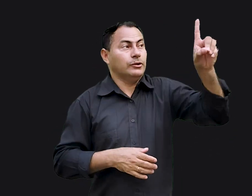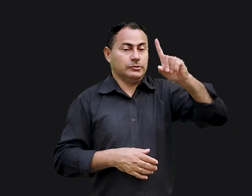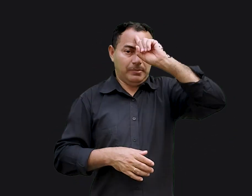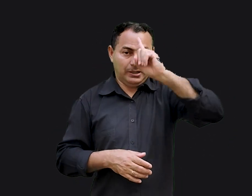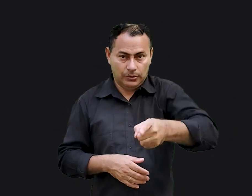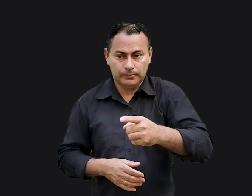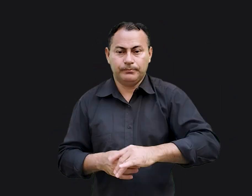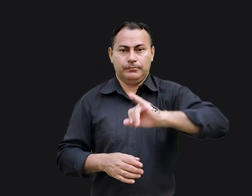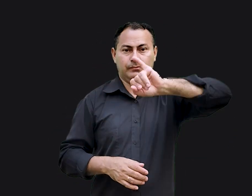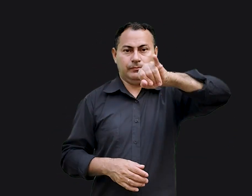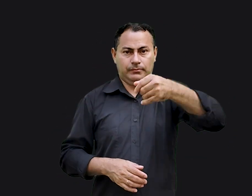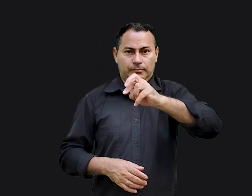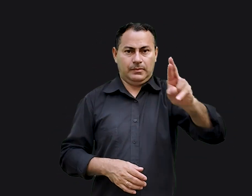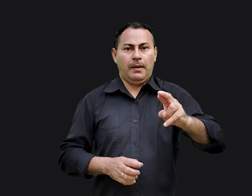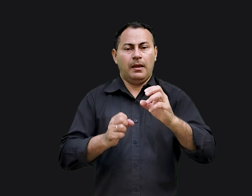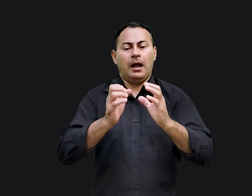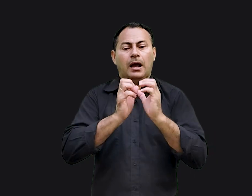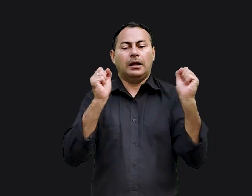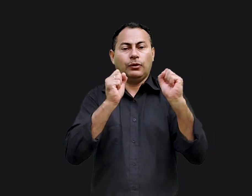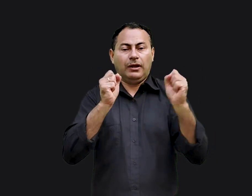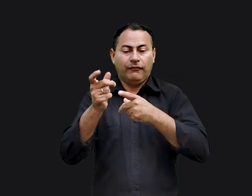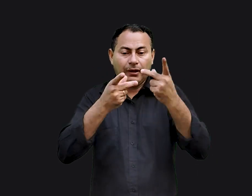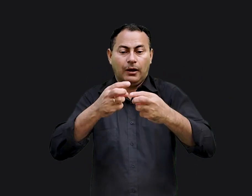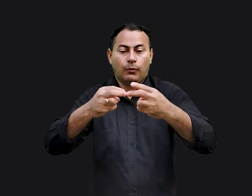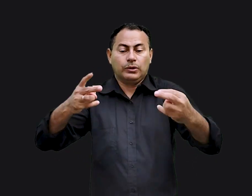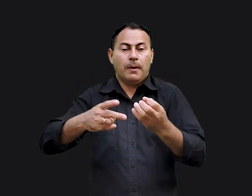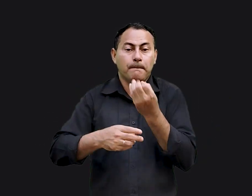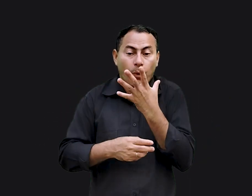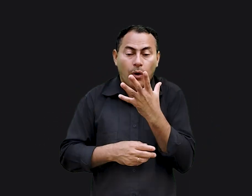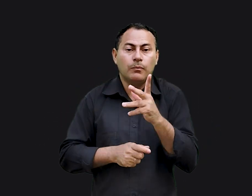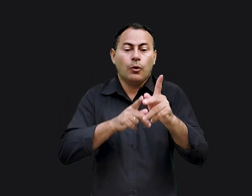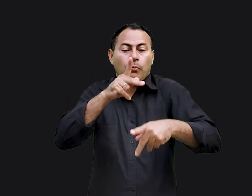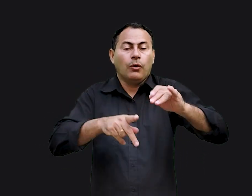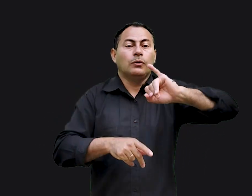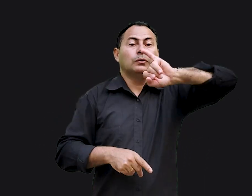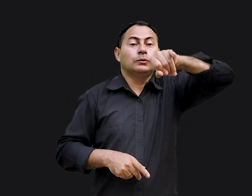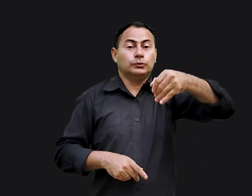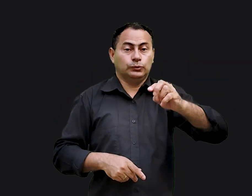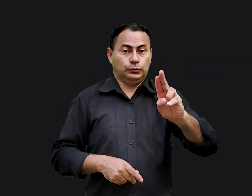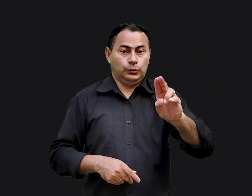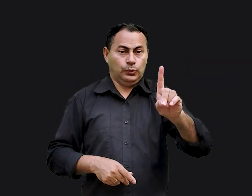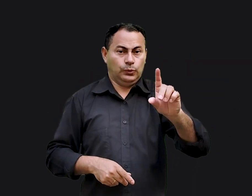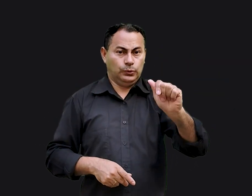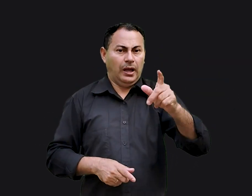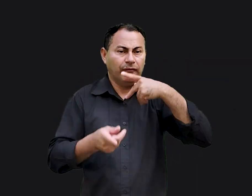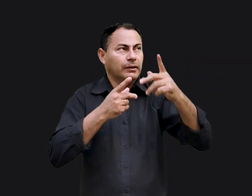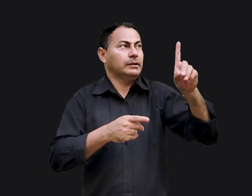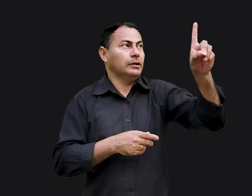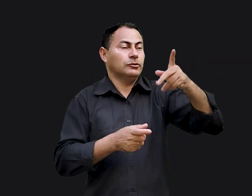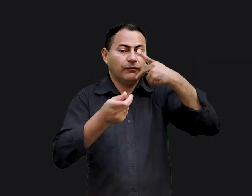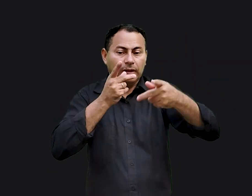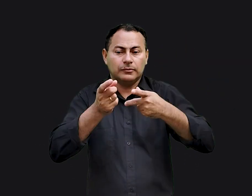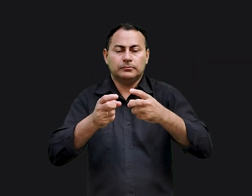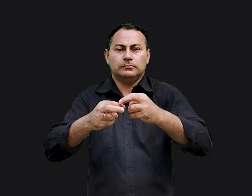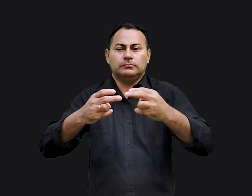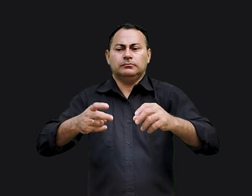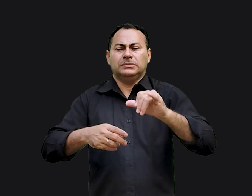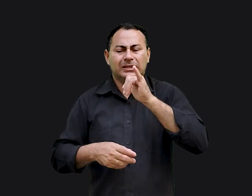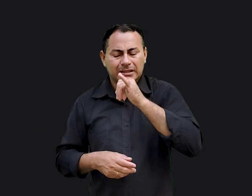que Deus mandou pregar. Jeremias adoraria poder pregar alguma coisa boa para o povo de Judá. Ele falou que Deus só o mandou pregar